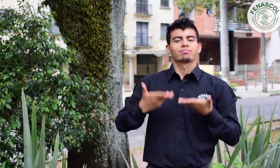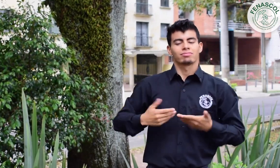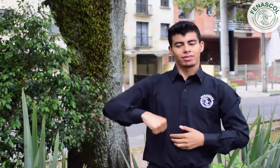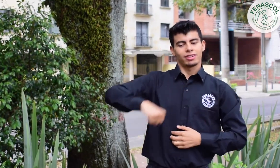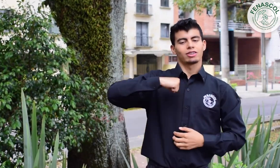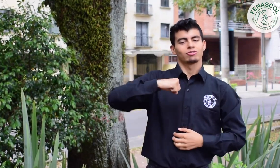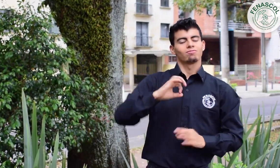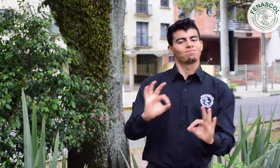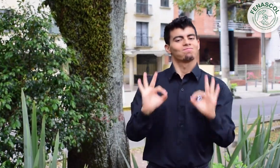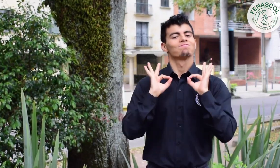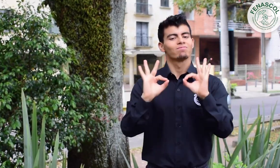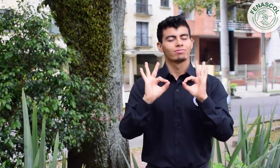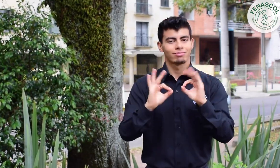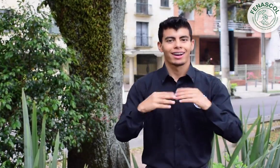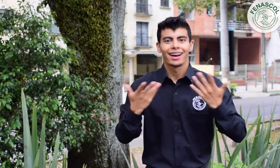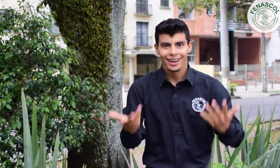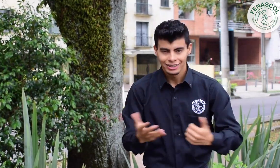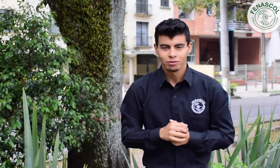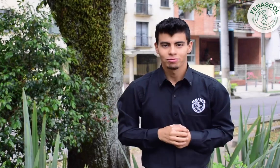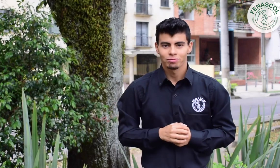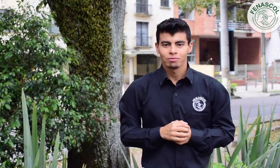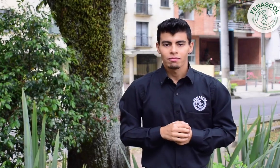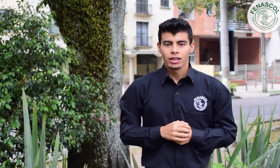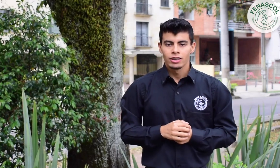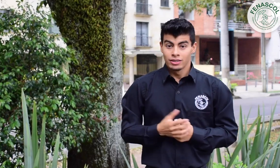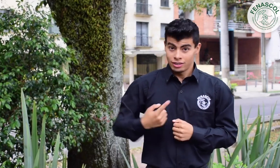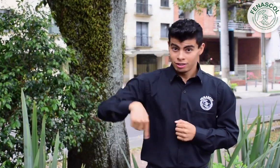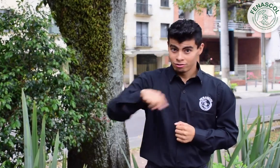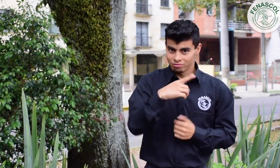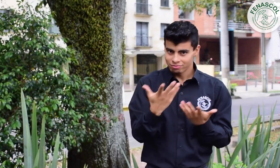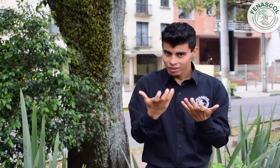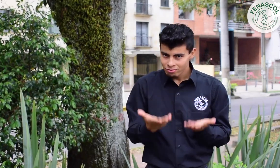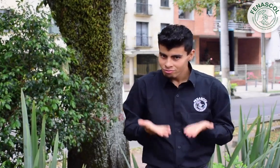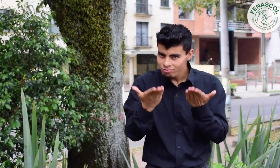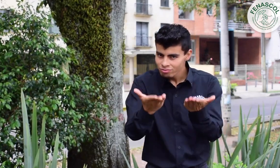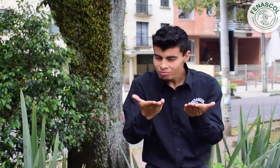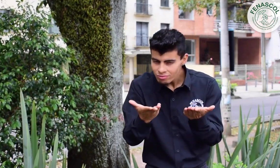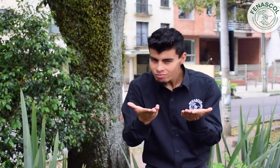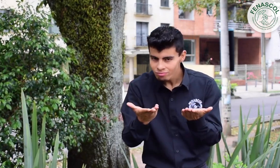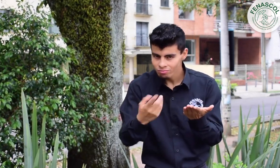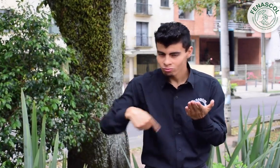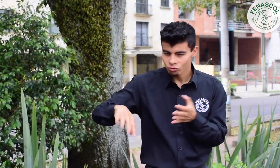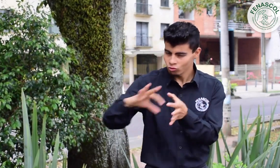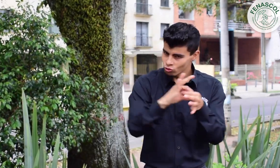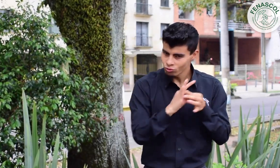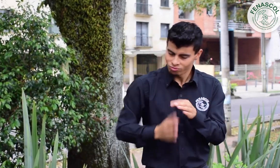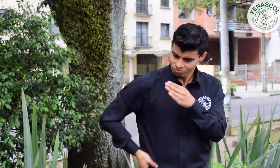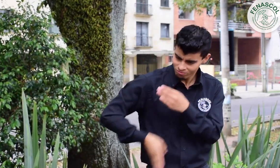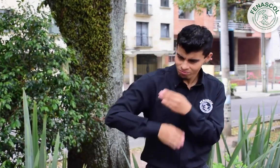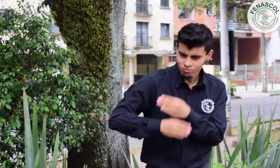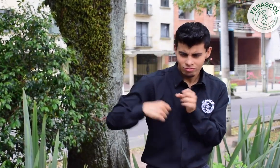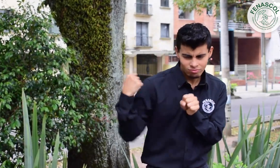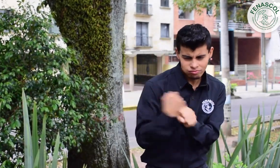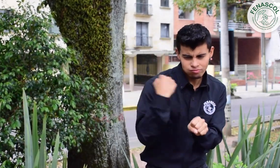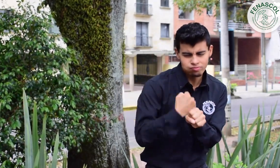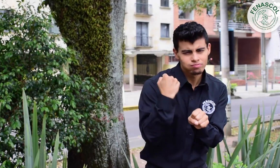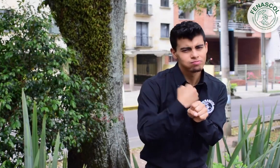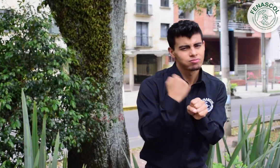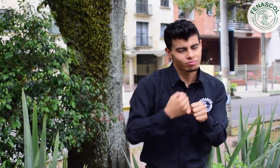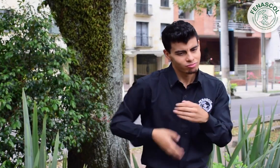trabajo articulado lograr visibilizarse y su cumplimiento. Por eso, les dejo esta frase. Con el trabajo unido, lograremos